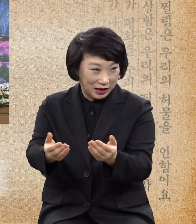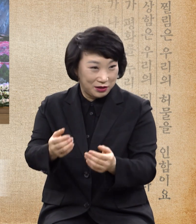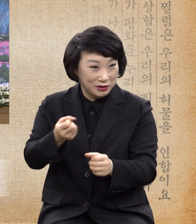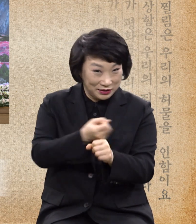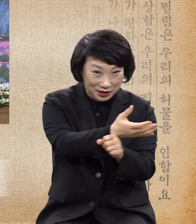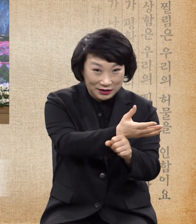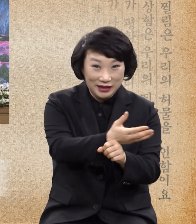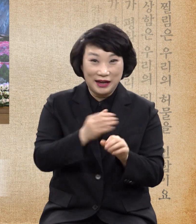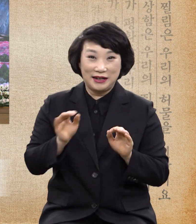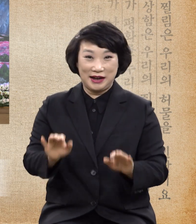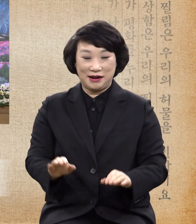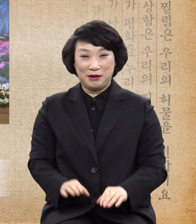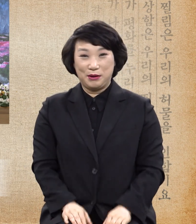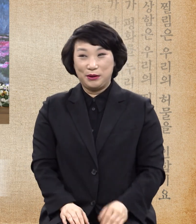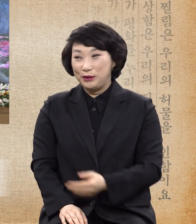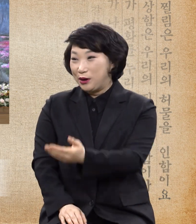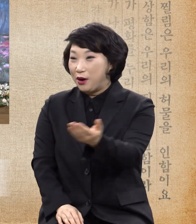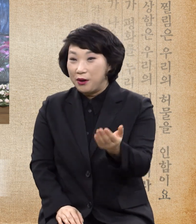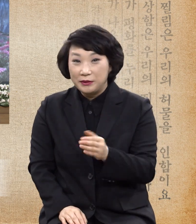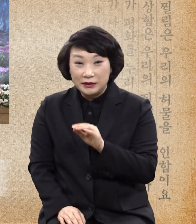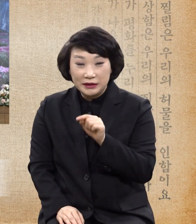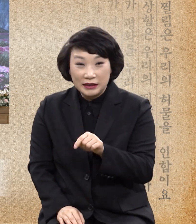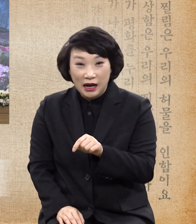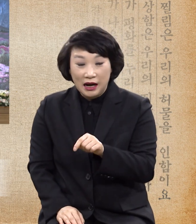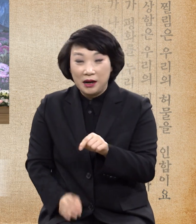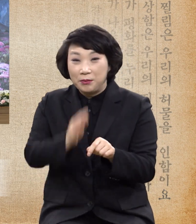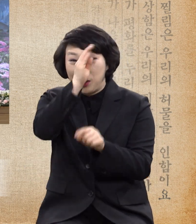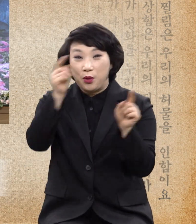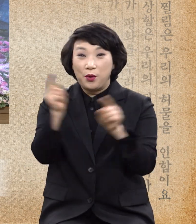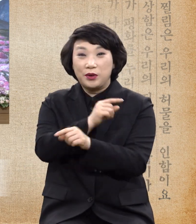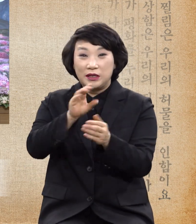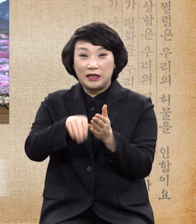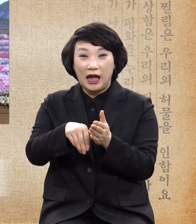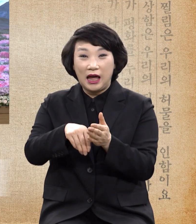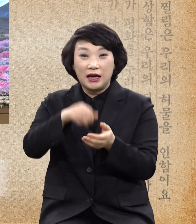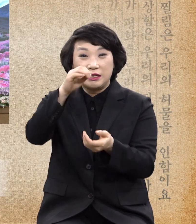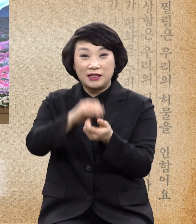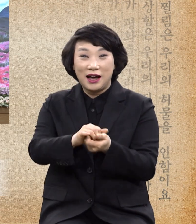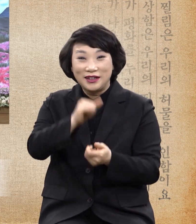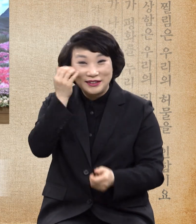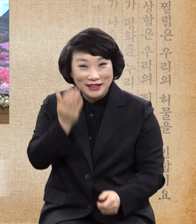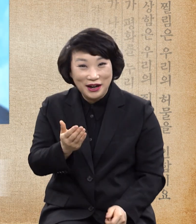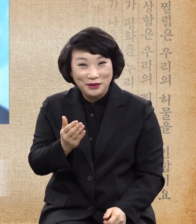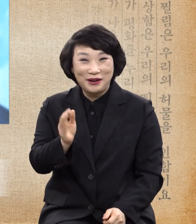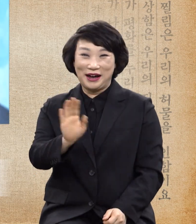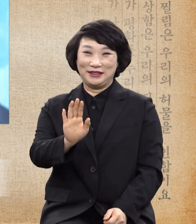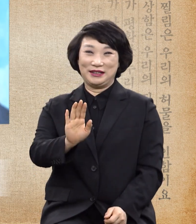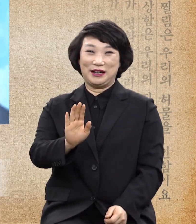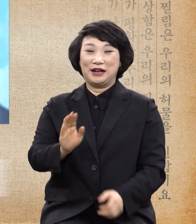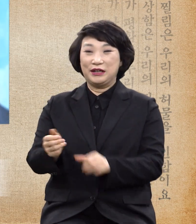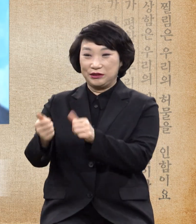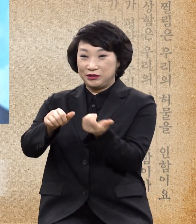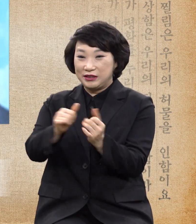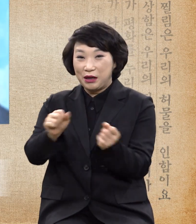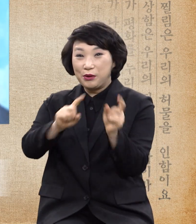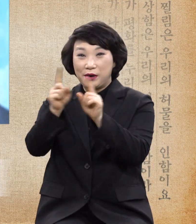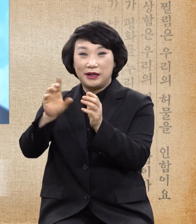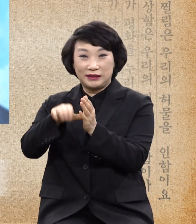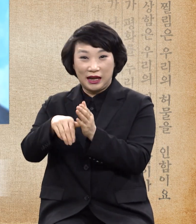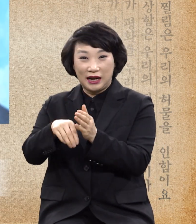여기 어디에 병 고치는데 제한을 받으냐 죽은 자를 살리는 데까지 주님은